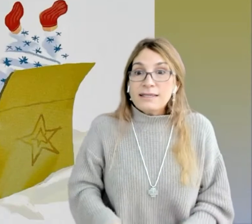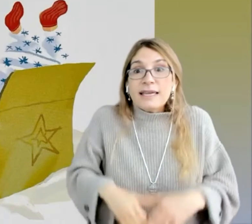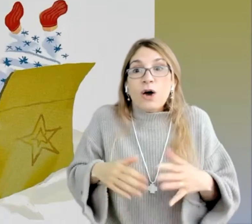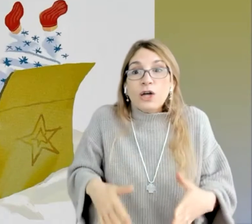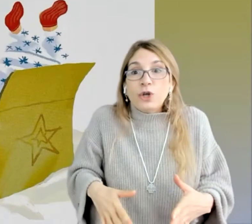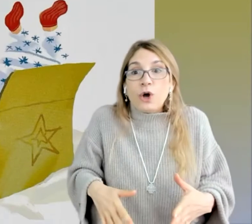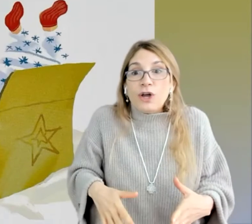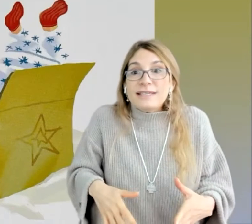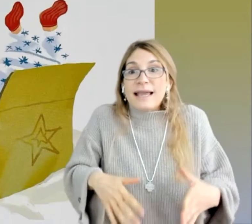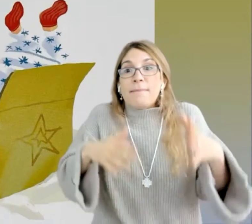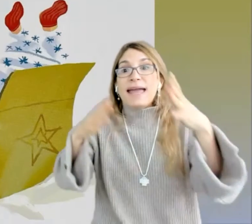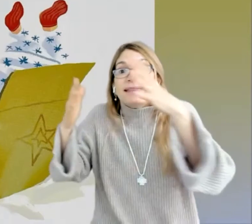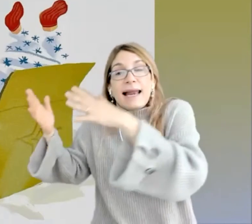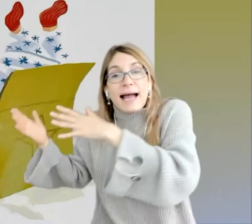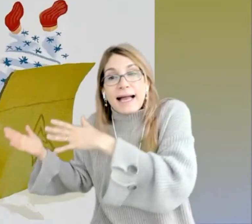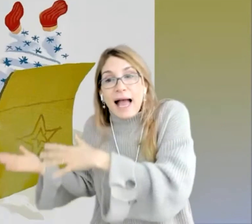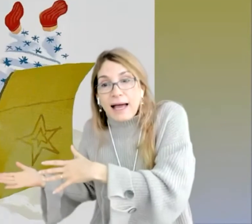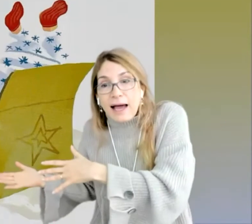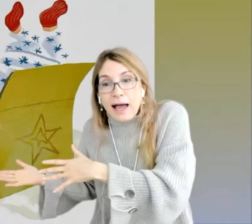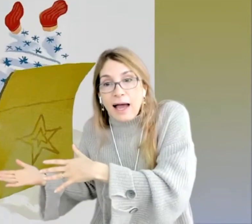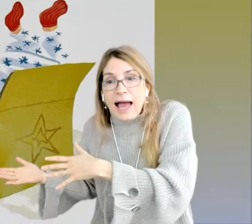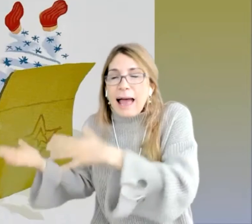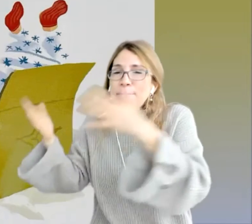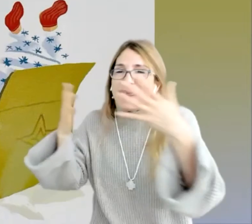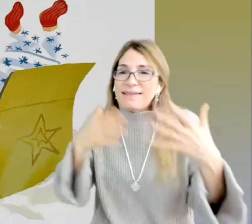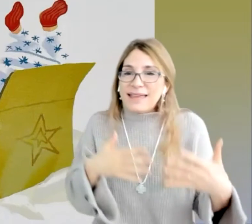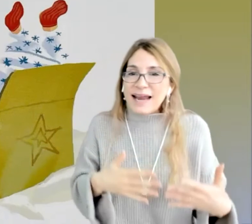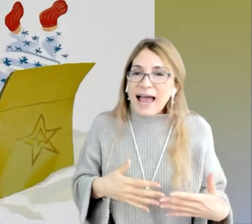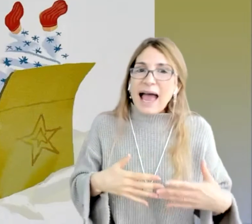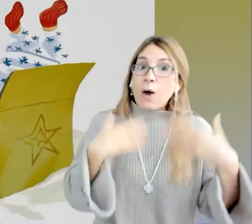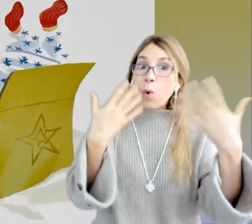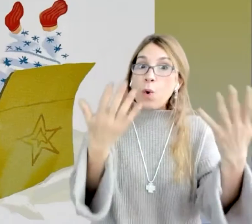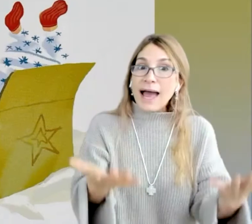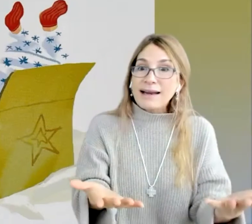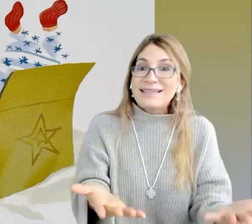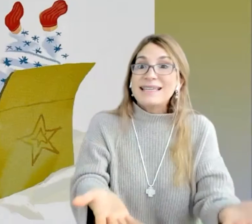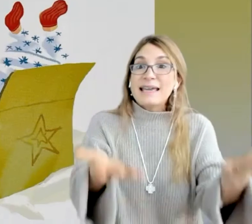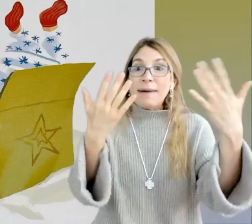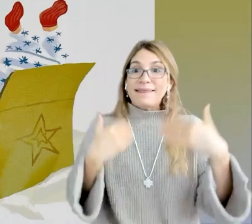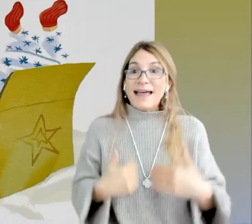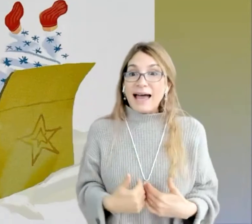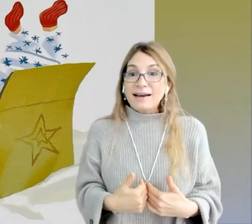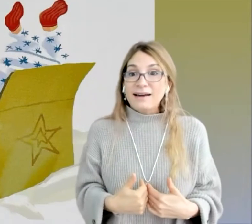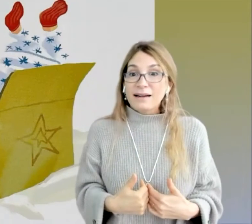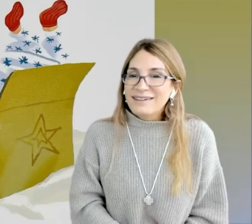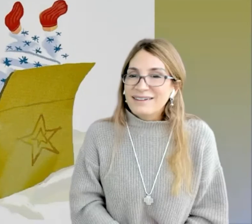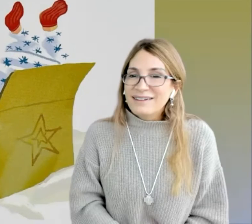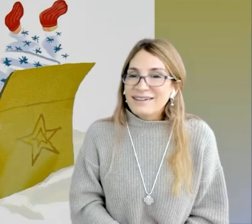Si Otto se mete a la caja, ¿aprenderá a jugar sin mandar? No,